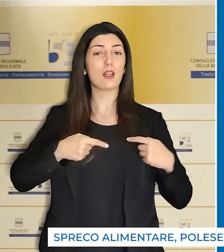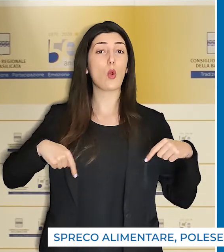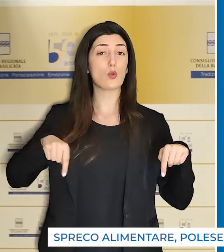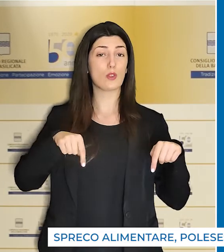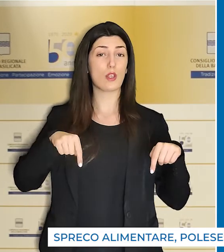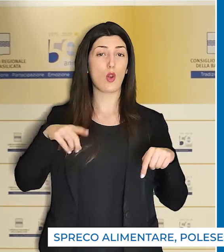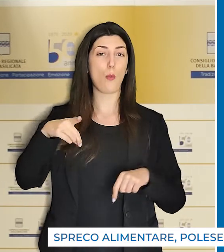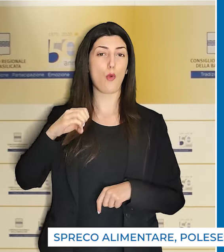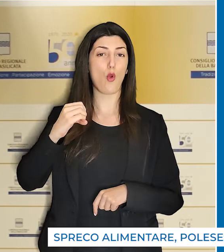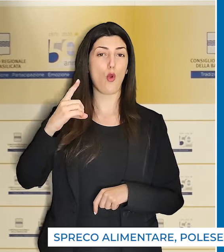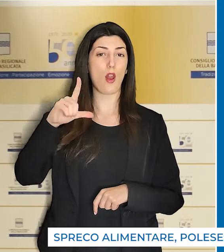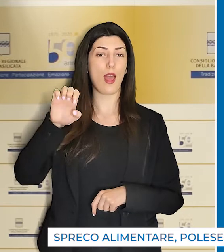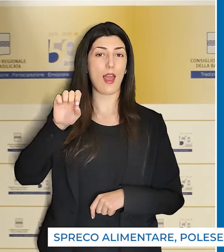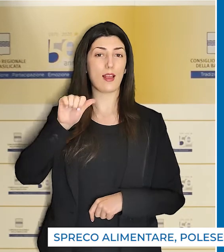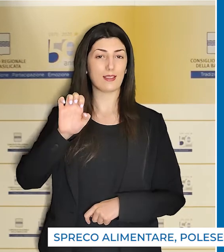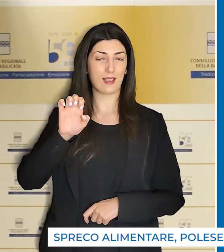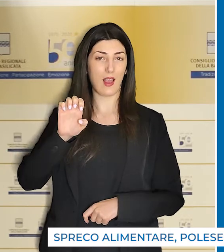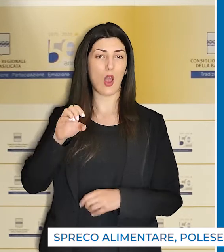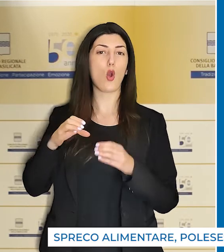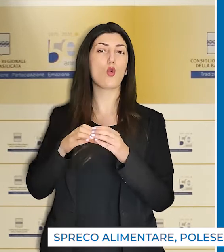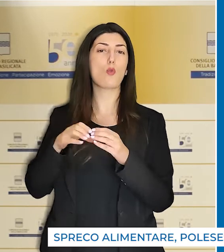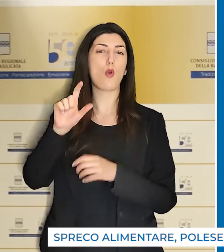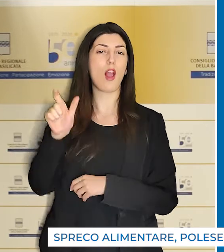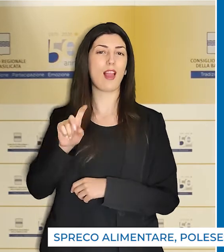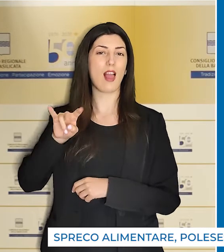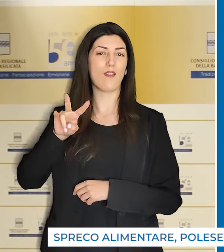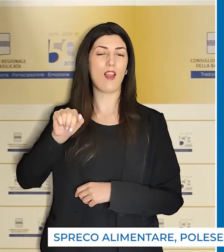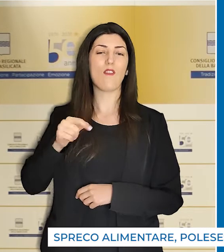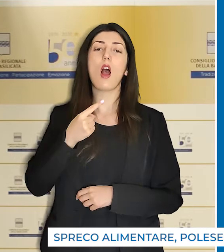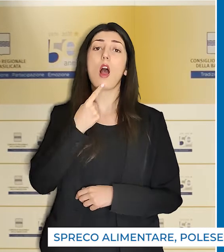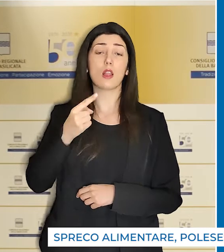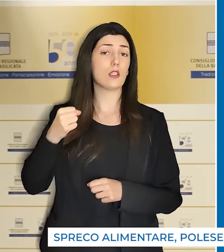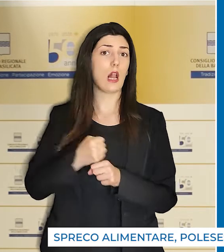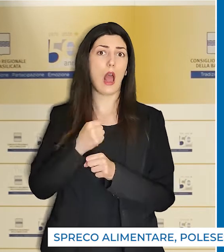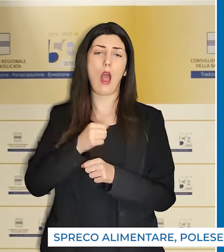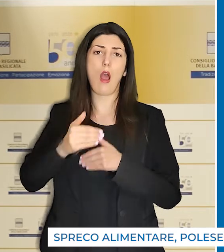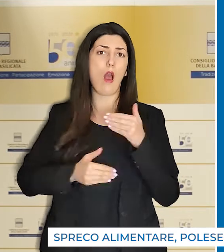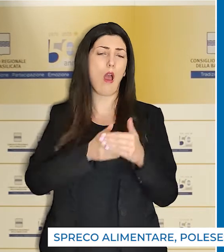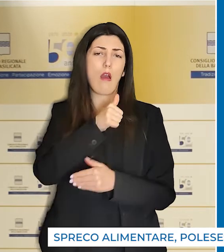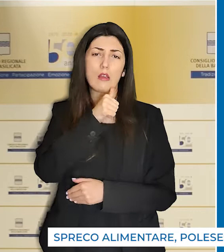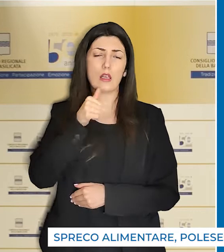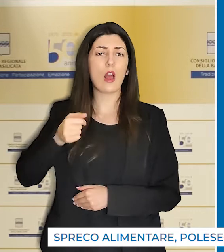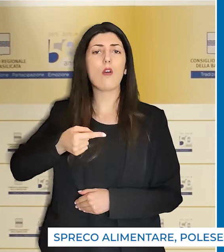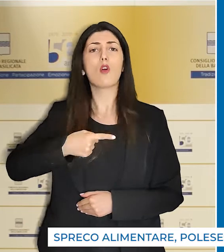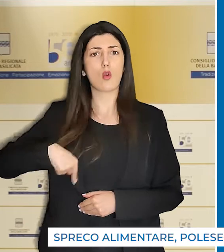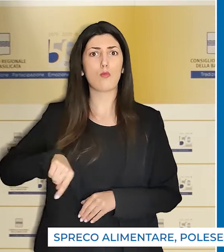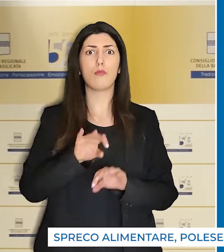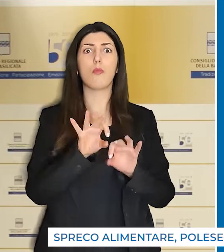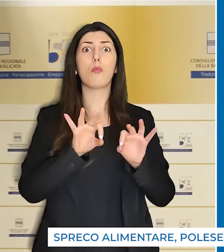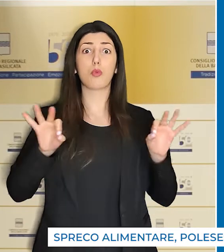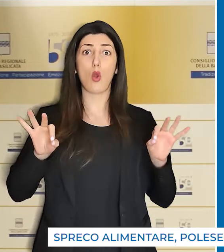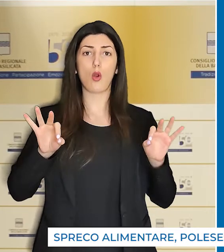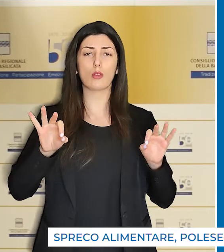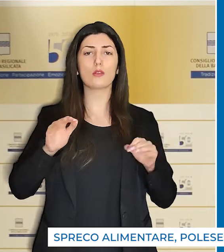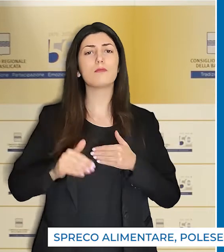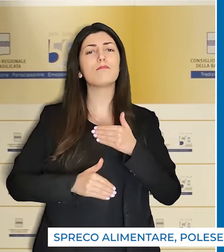Viva per il quale ancora molto c'è da fare. Noi, conclude, ci siamo e continueremo